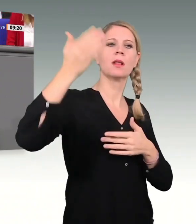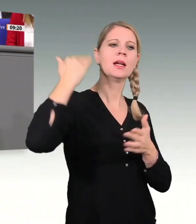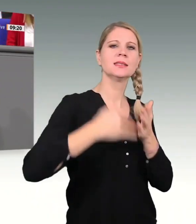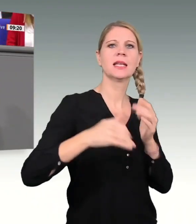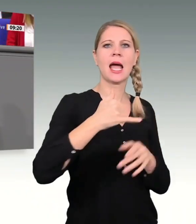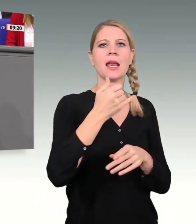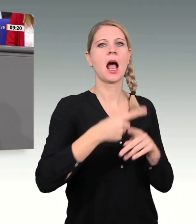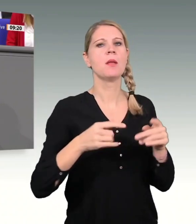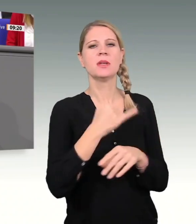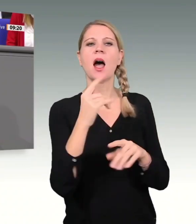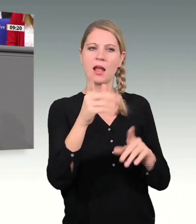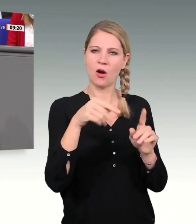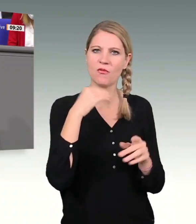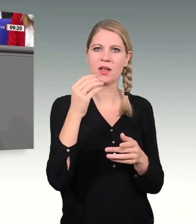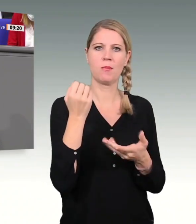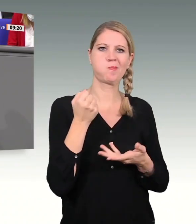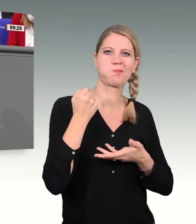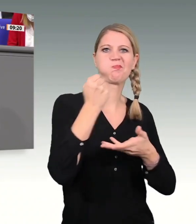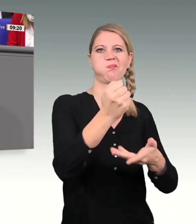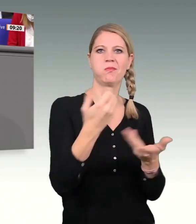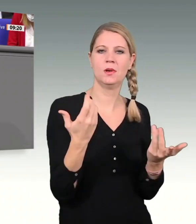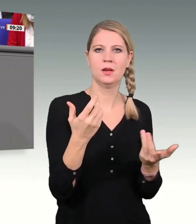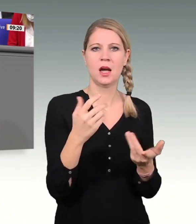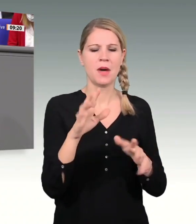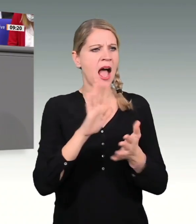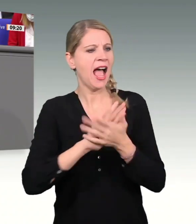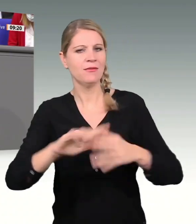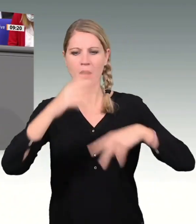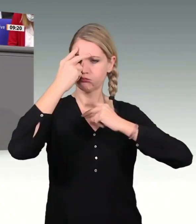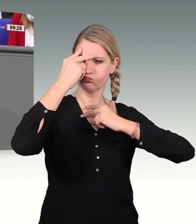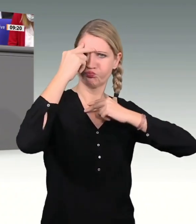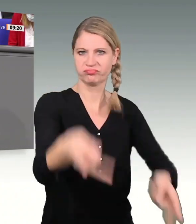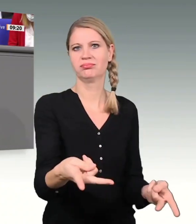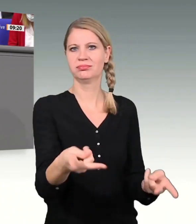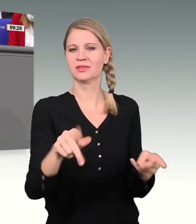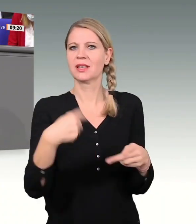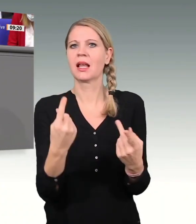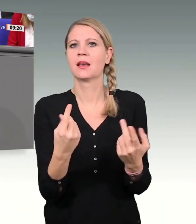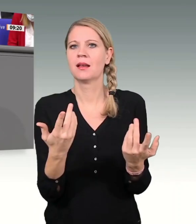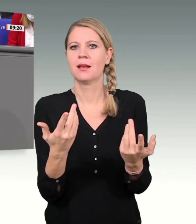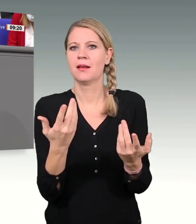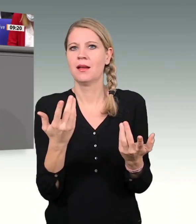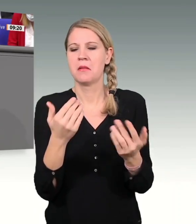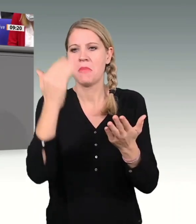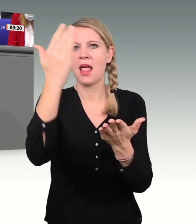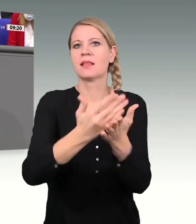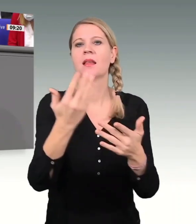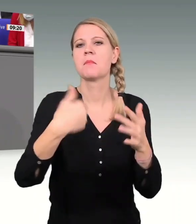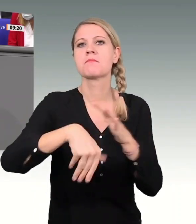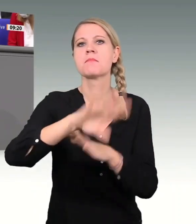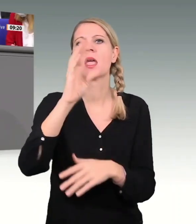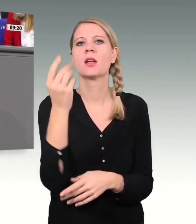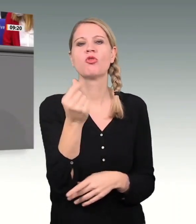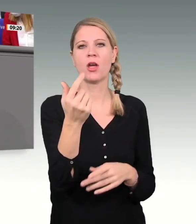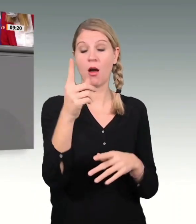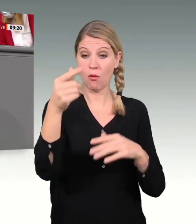wir weggesehen, hätten wir jedem sich selbst überlassen, hätten wir nicht gehandelt, dann wäre das alles viel teurer geworden und der Schaden für unser Land